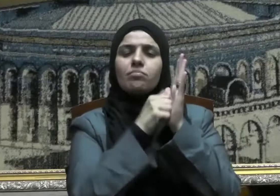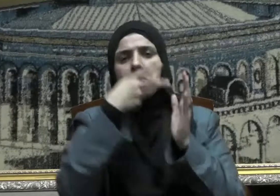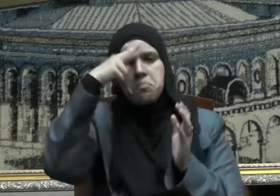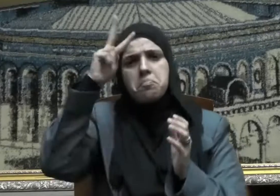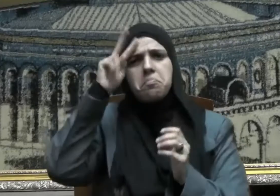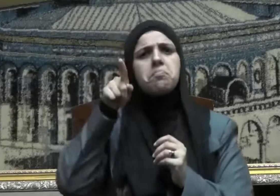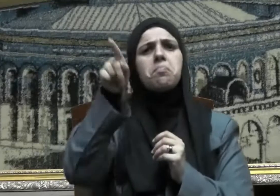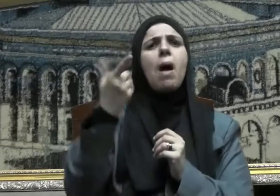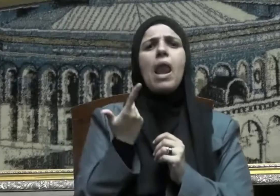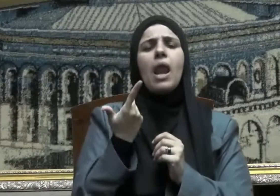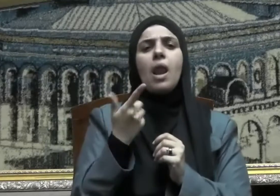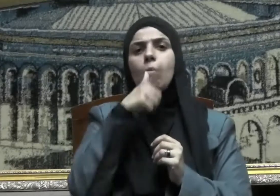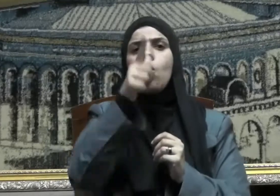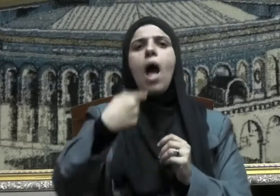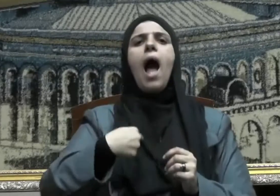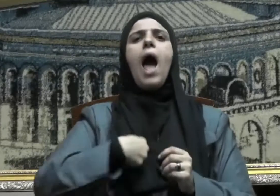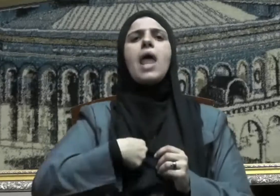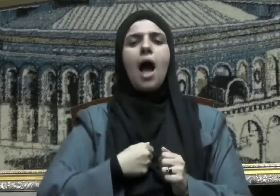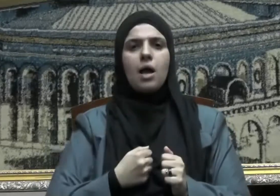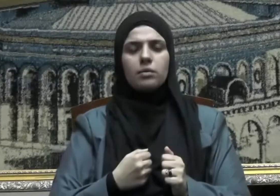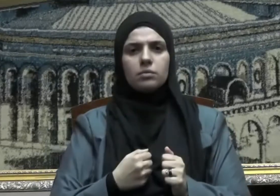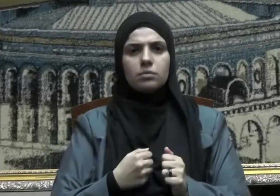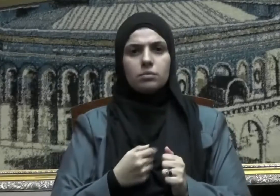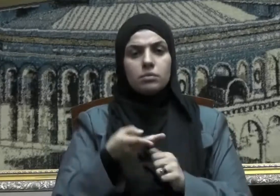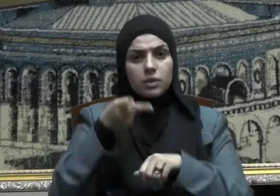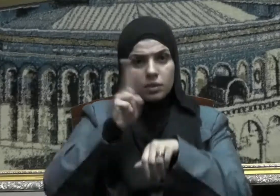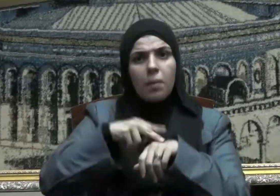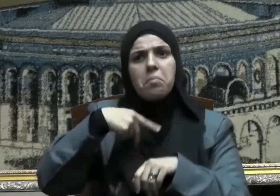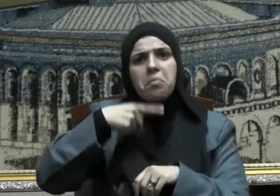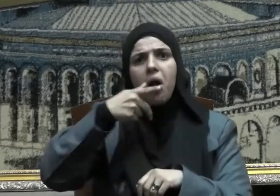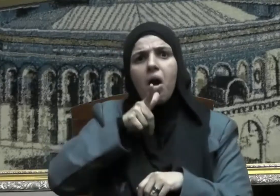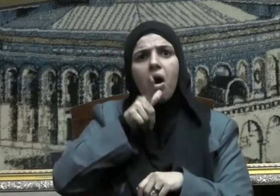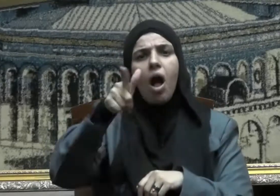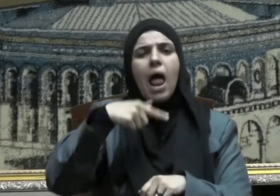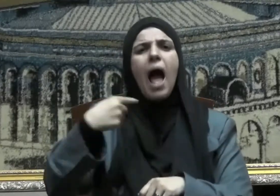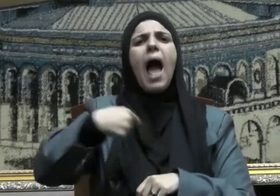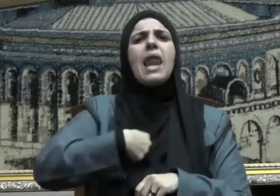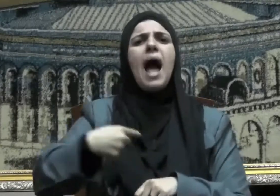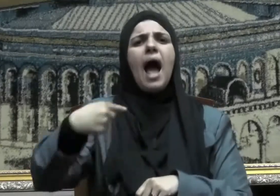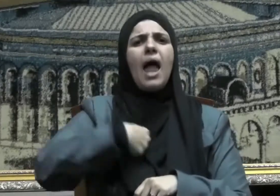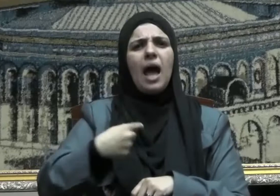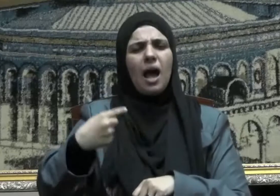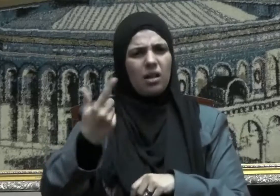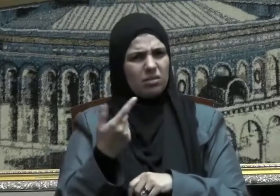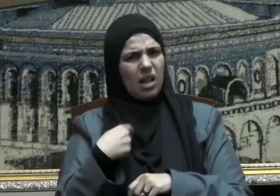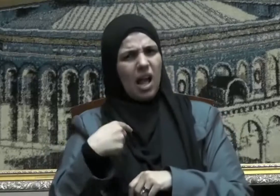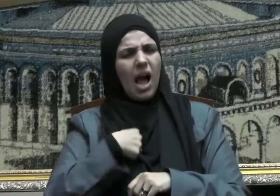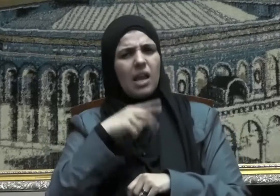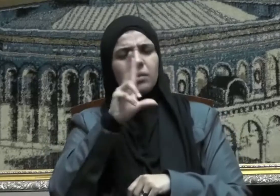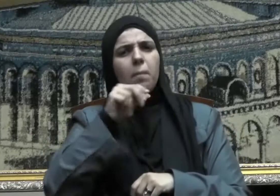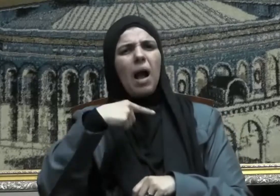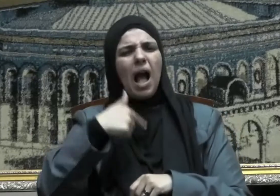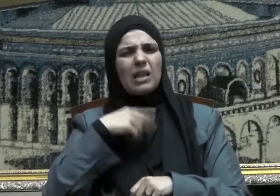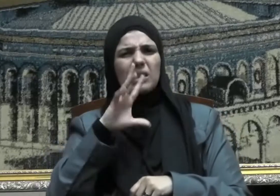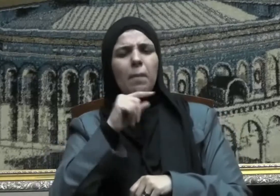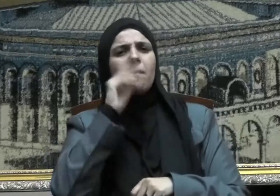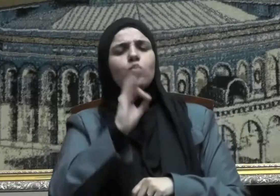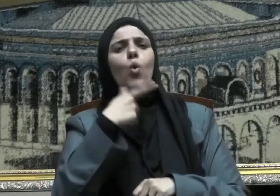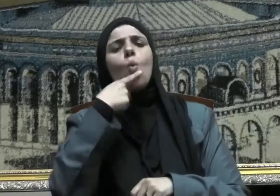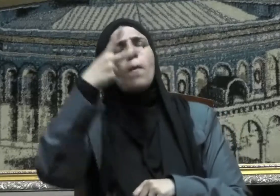فقال من هذا فقلت أنا فقال أنا أنا كأنه